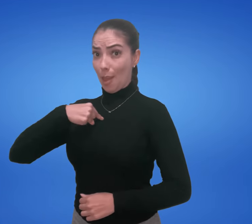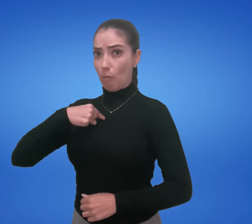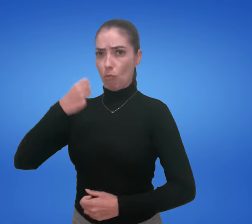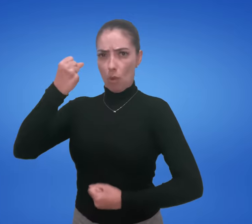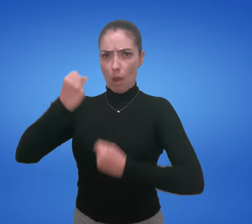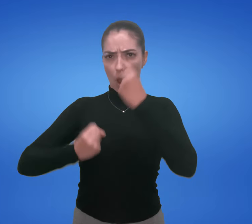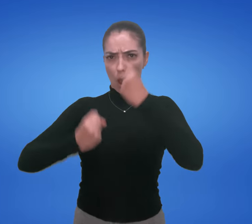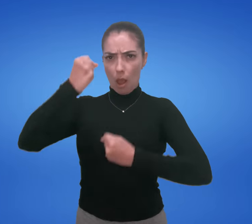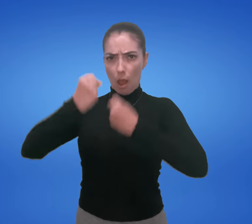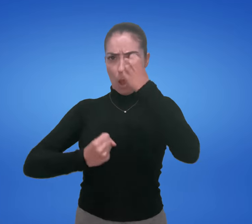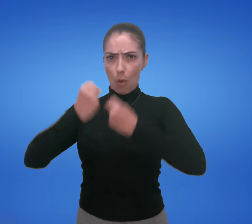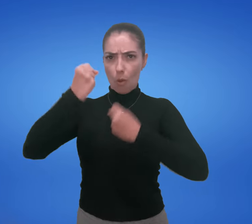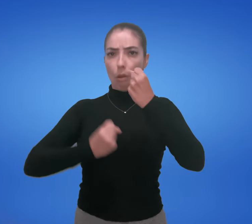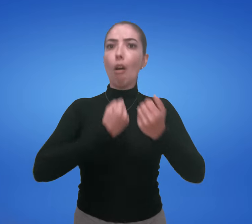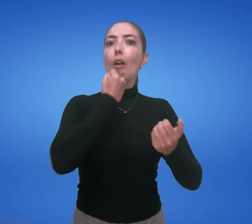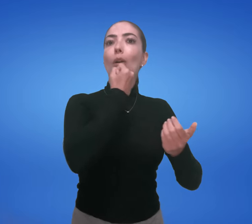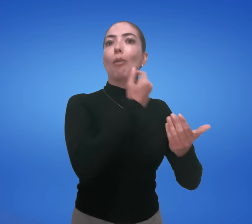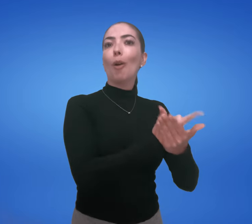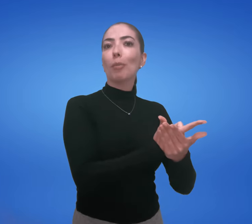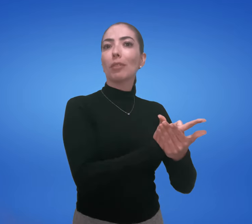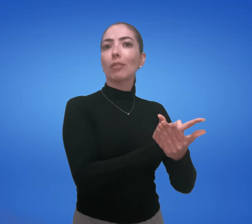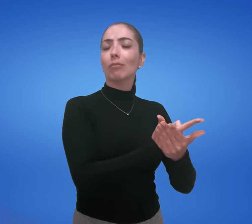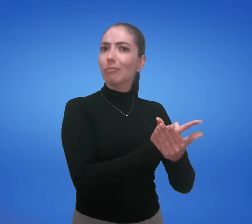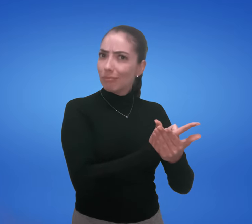Eu, carro, comprar.